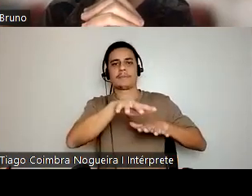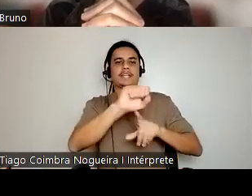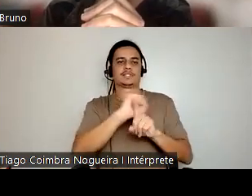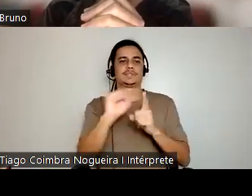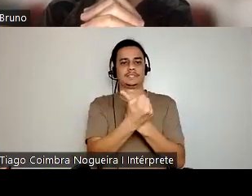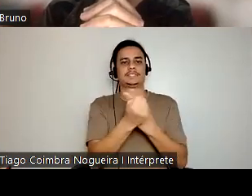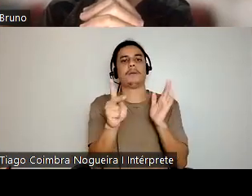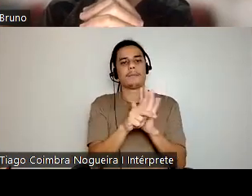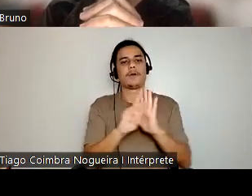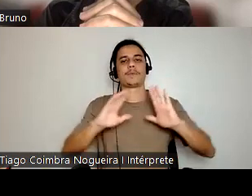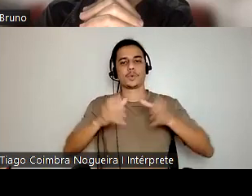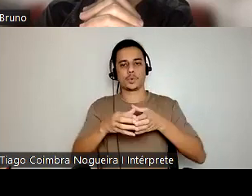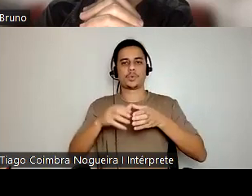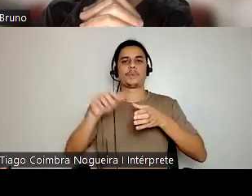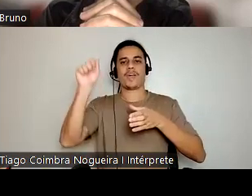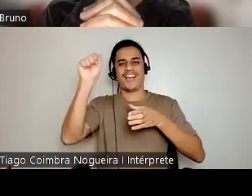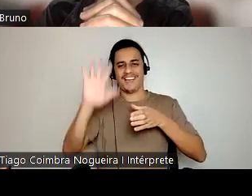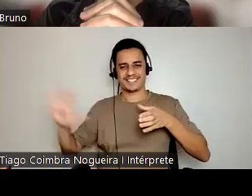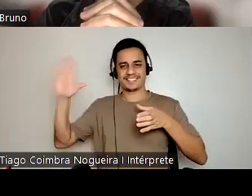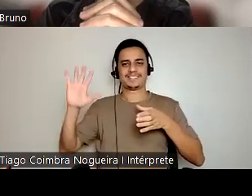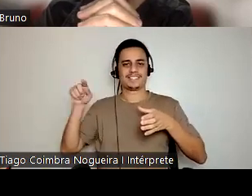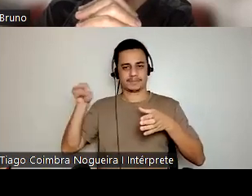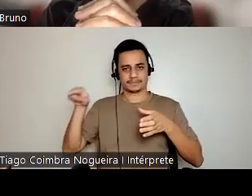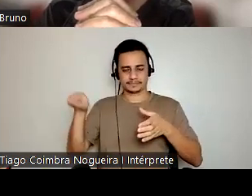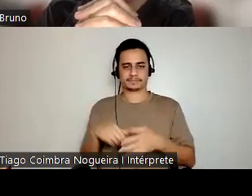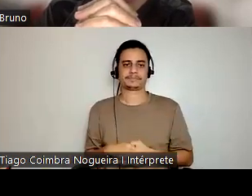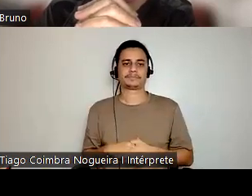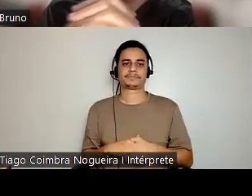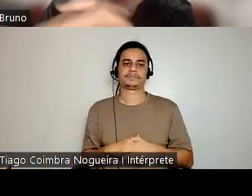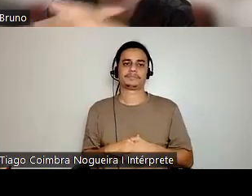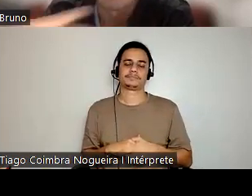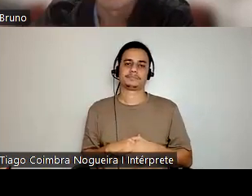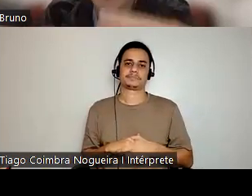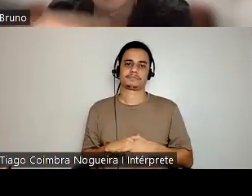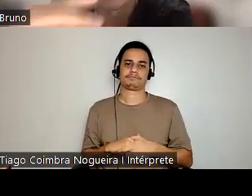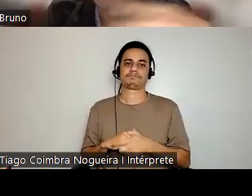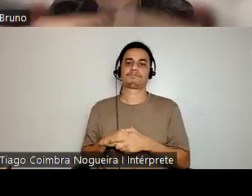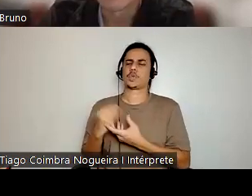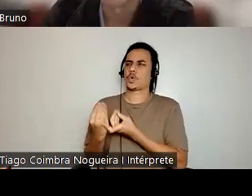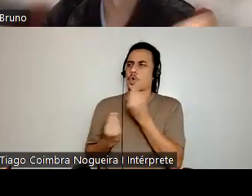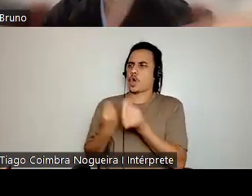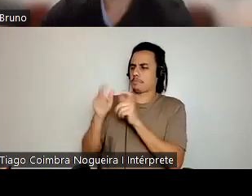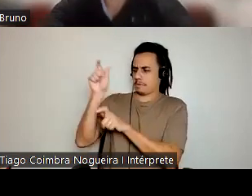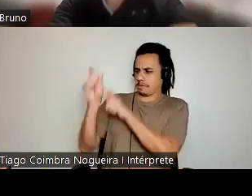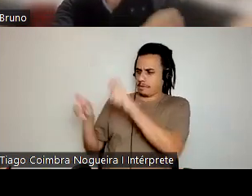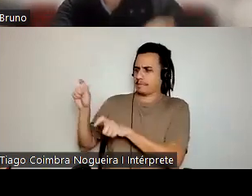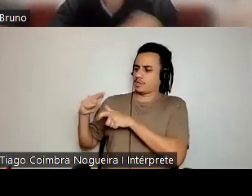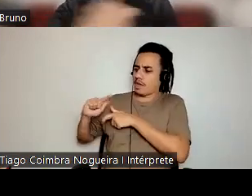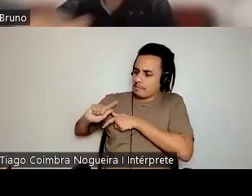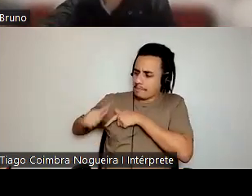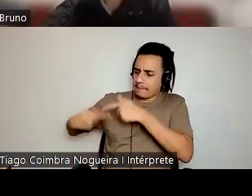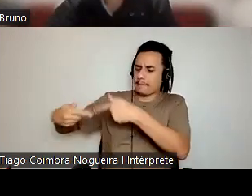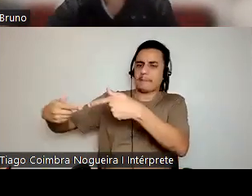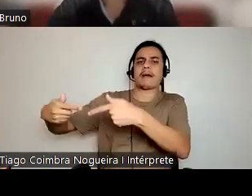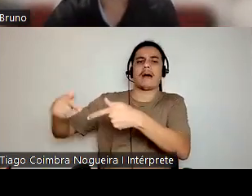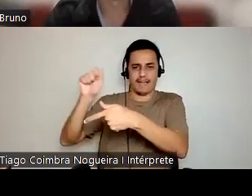sobre a presença asiática de descendentes de asiáticos no Brasil.